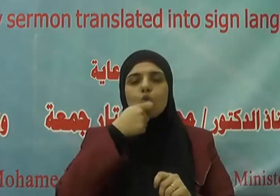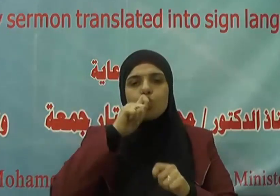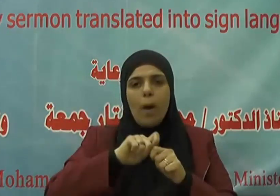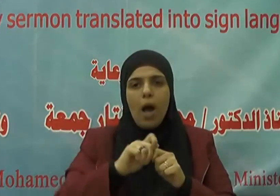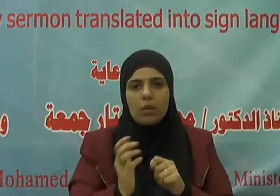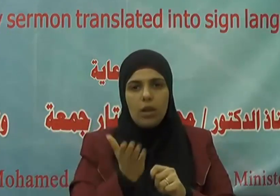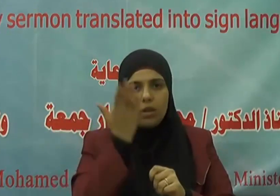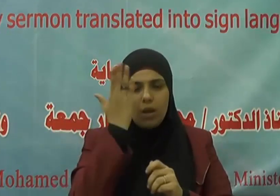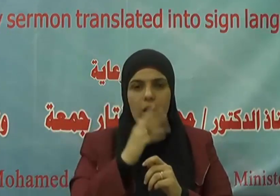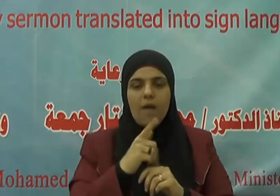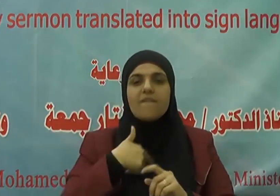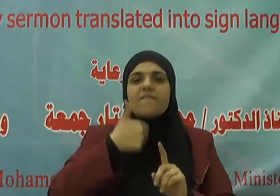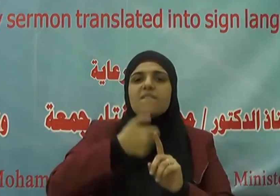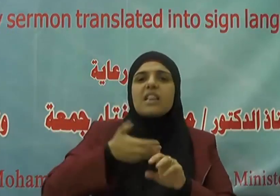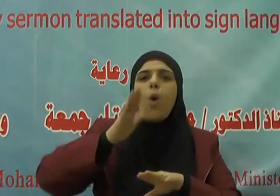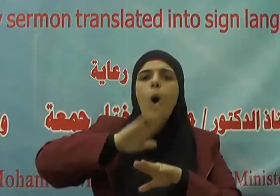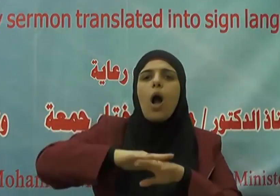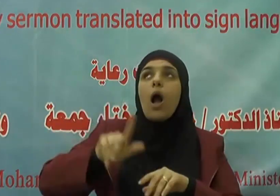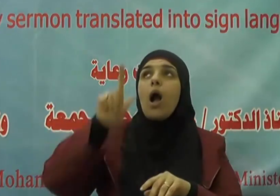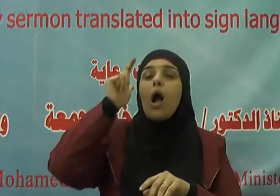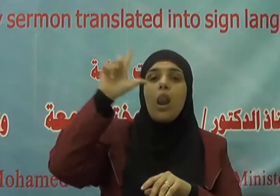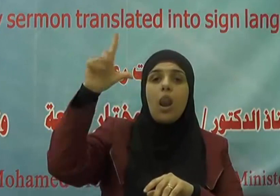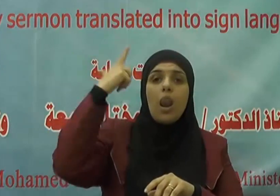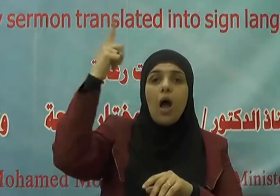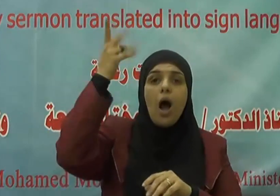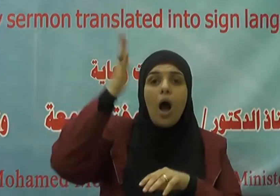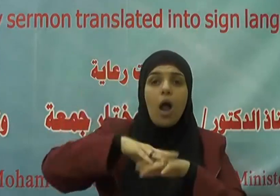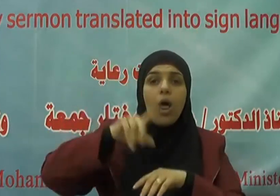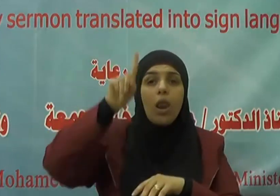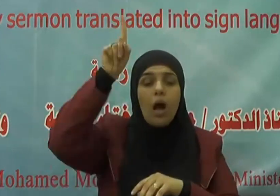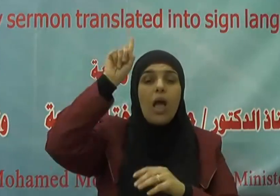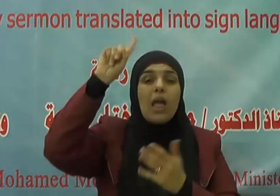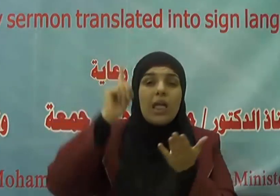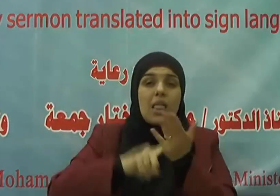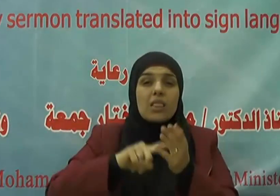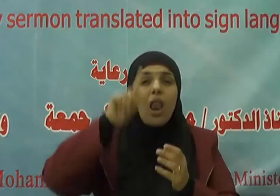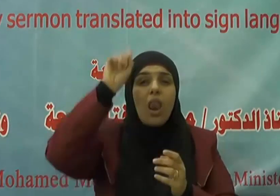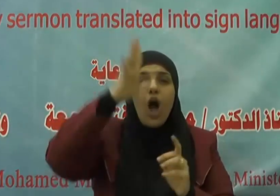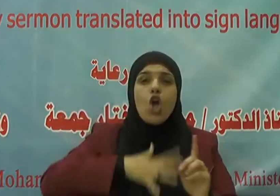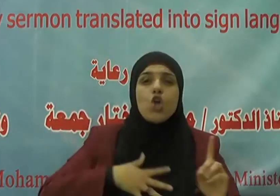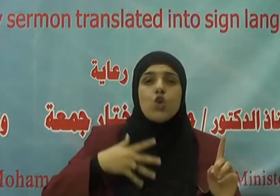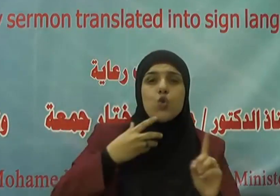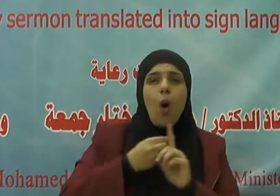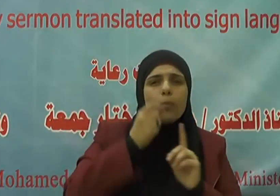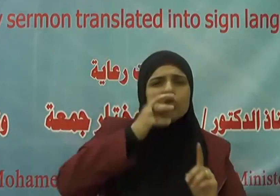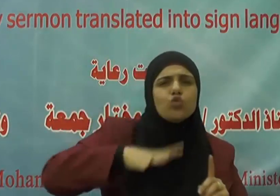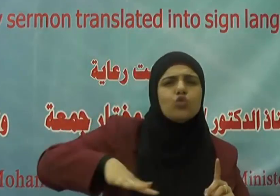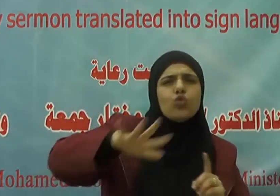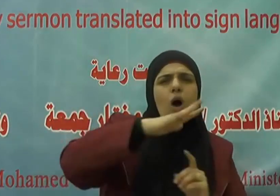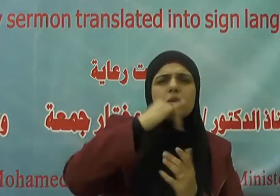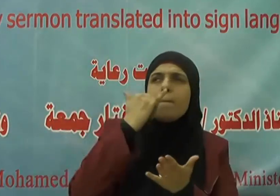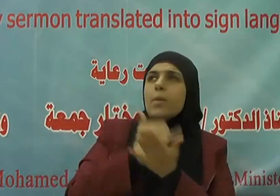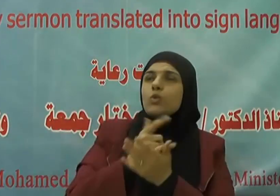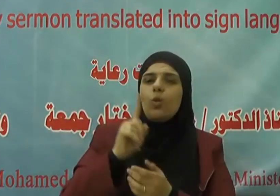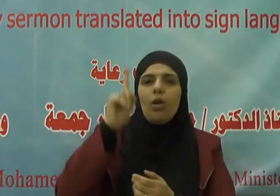فتوكل على الله إن الله يحب المتوكلين